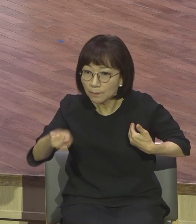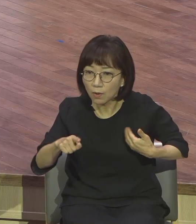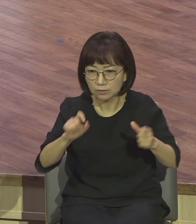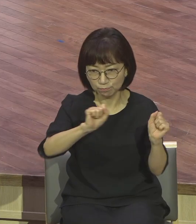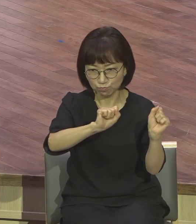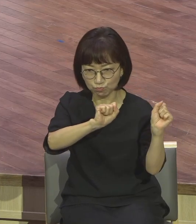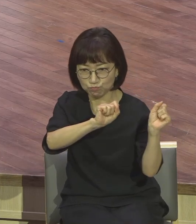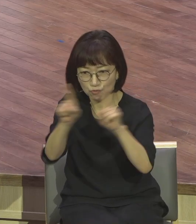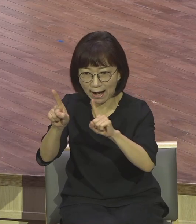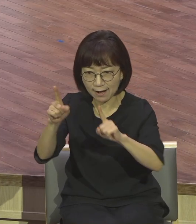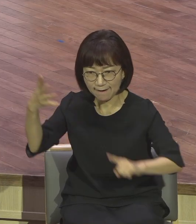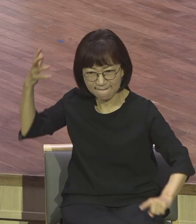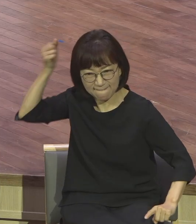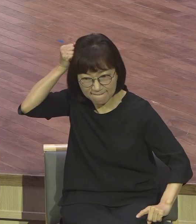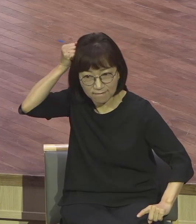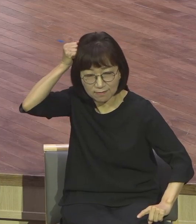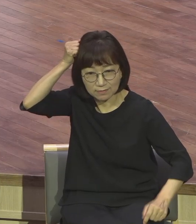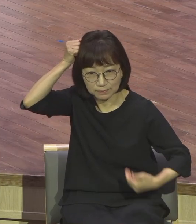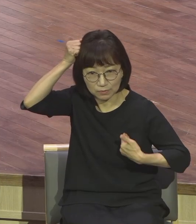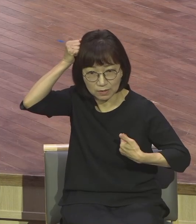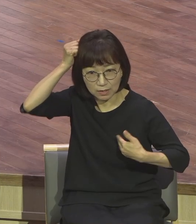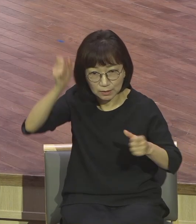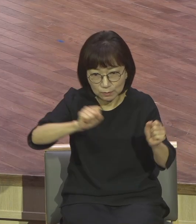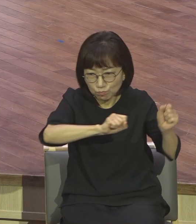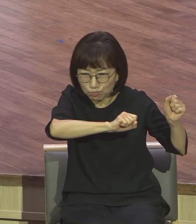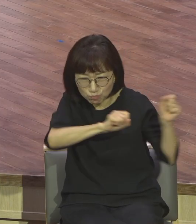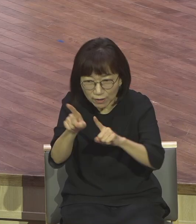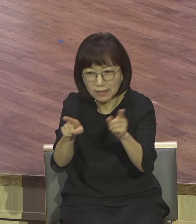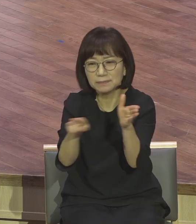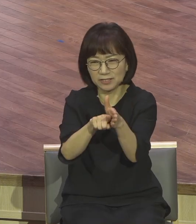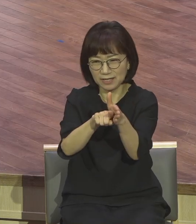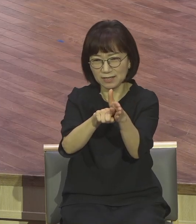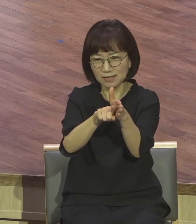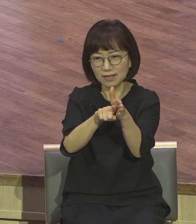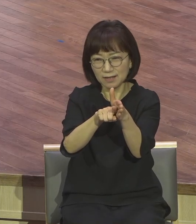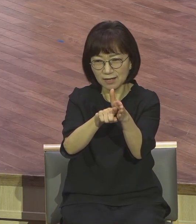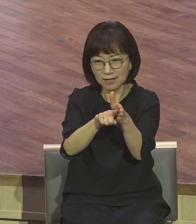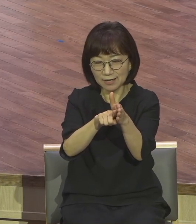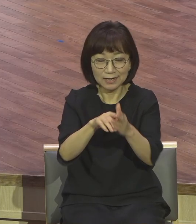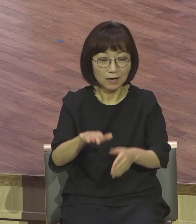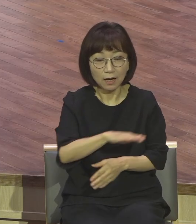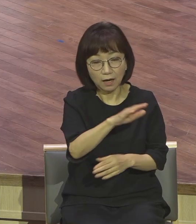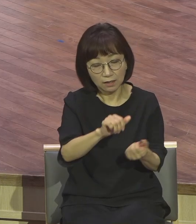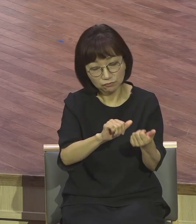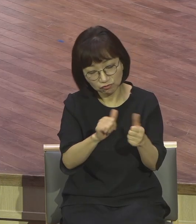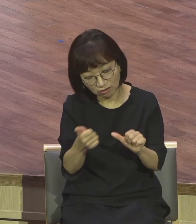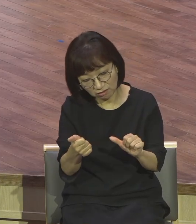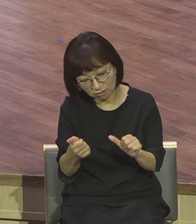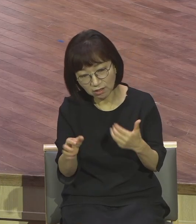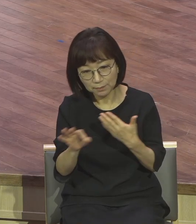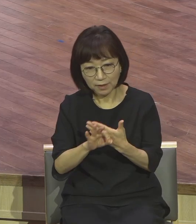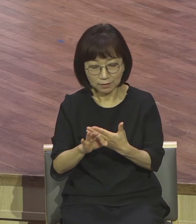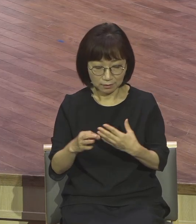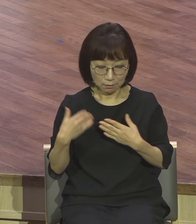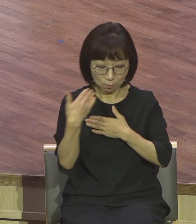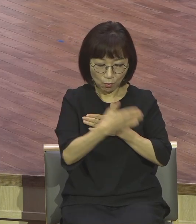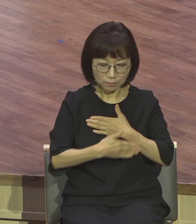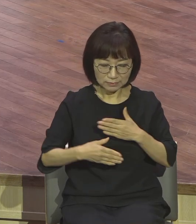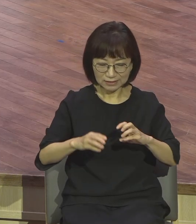우리가 육신의 죽음을 겪을 때 우리 육신은 원래 상태에 흘고 돌아가지만 영혼은 하나님과 함께